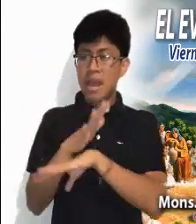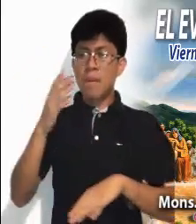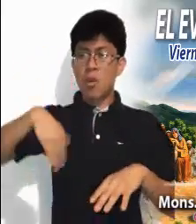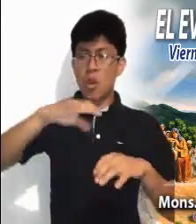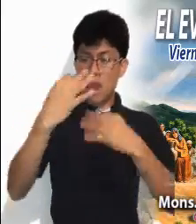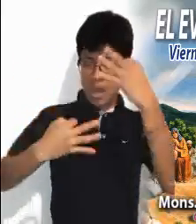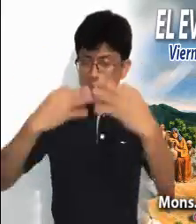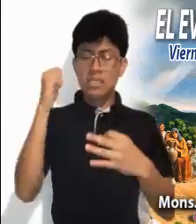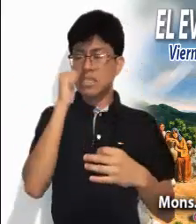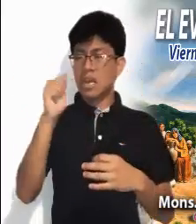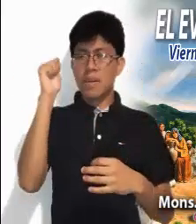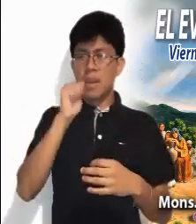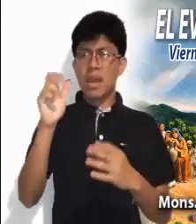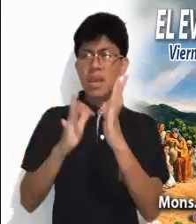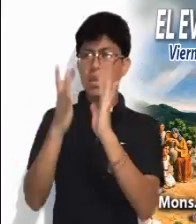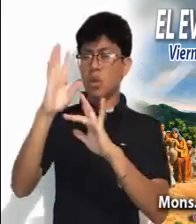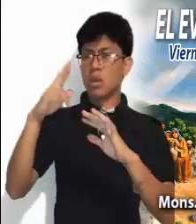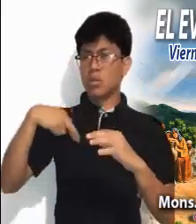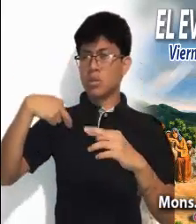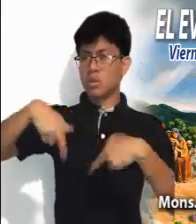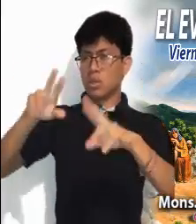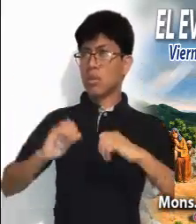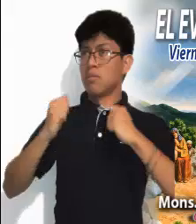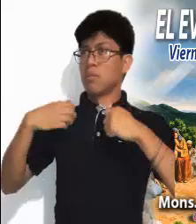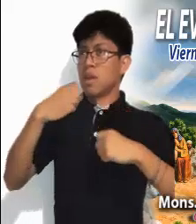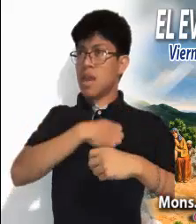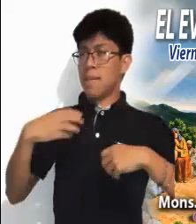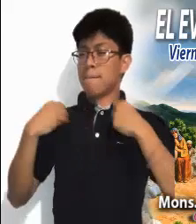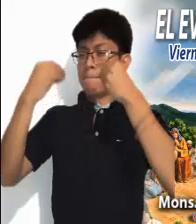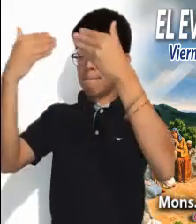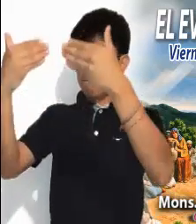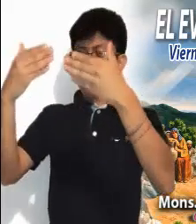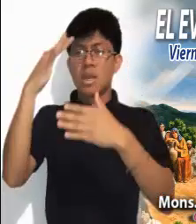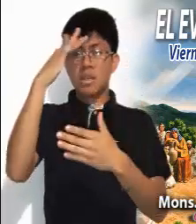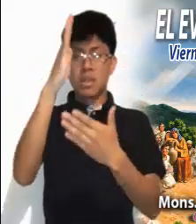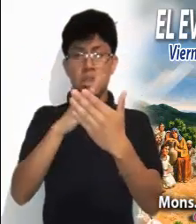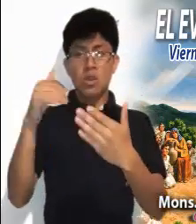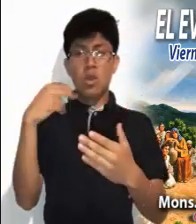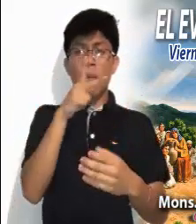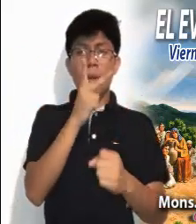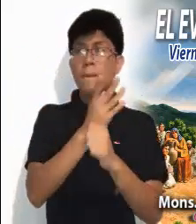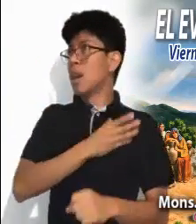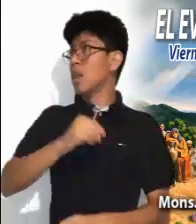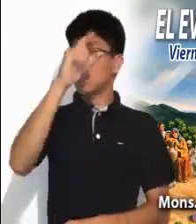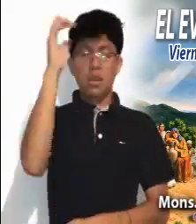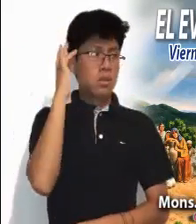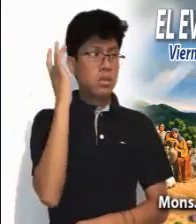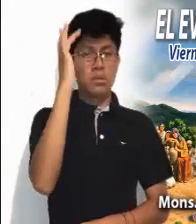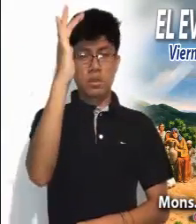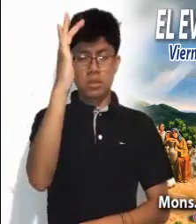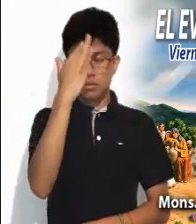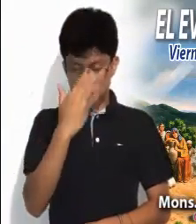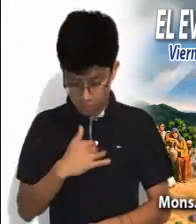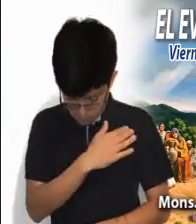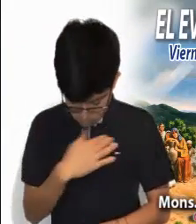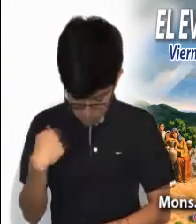siempre con la esperanza puesta en Jesús resucitado. El Señor te bendiga en nombre del Padre, y del Hijo, y